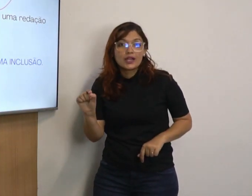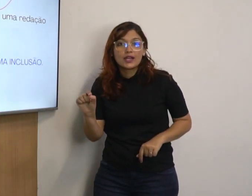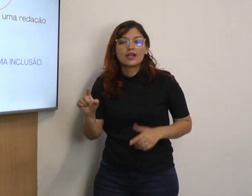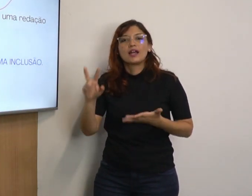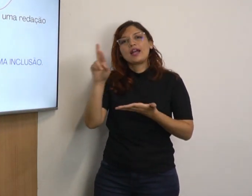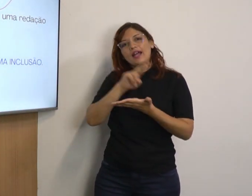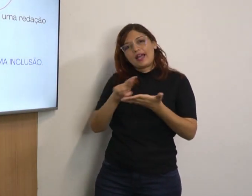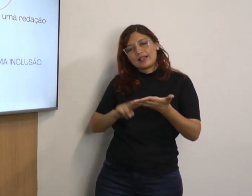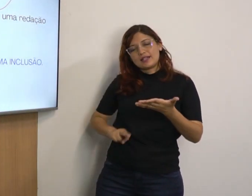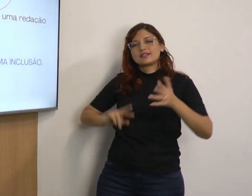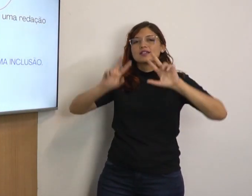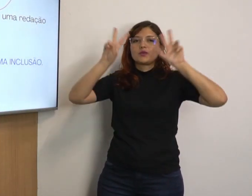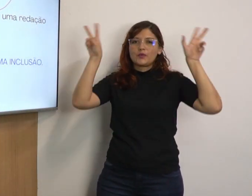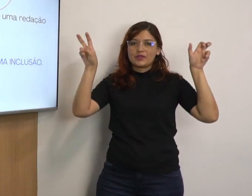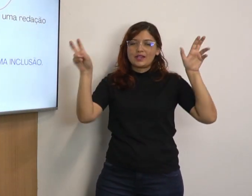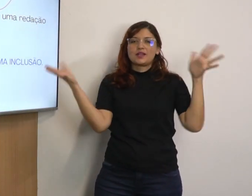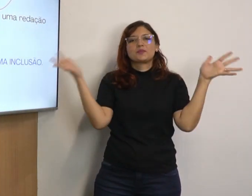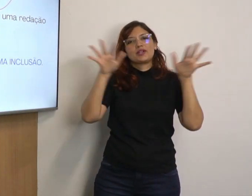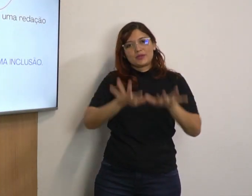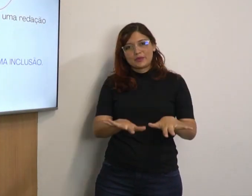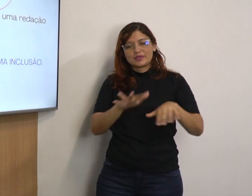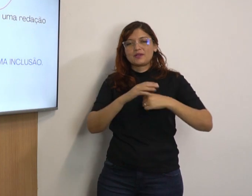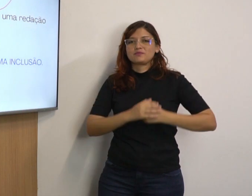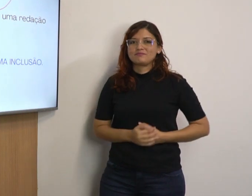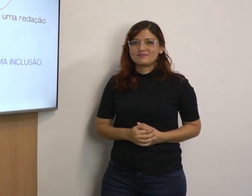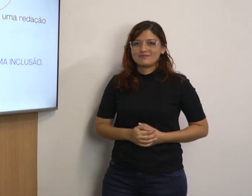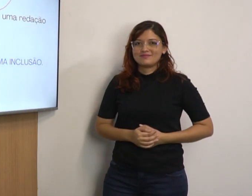Trabalho o quê? Redação. Tema. Inclusão.